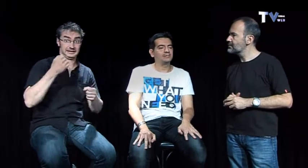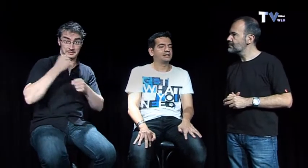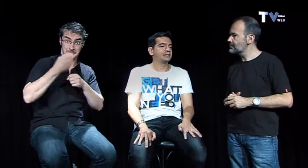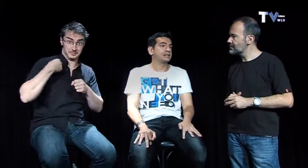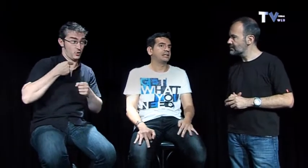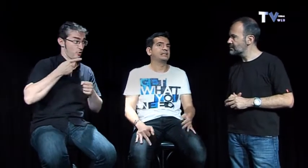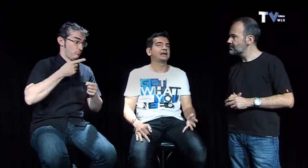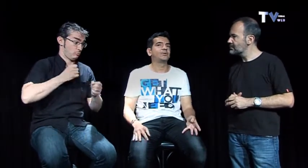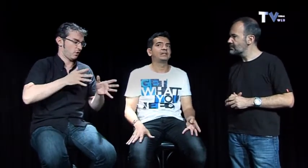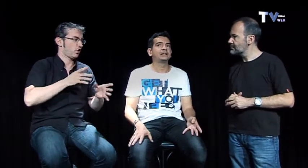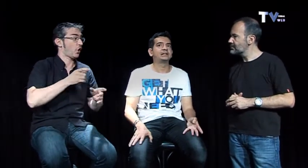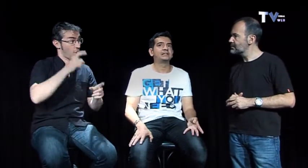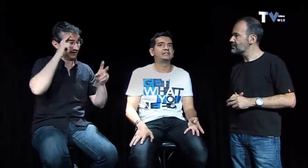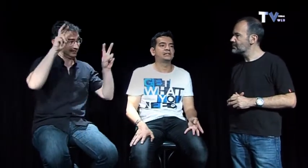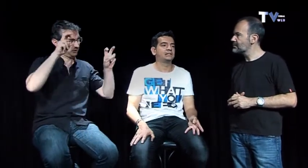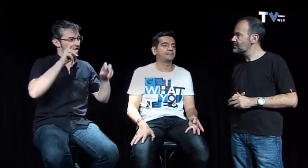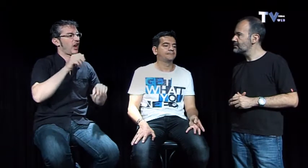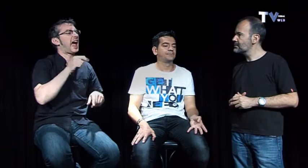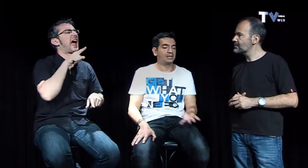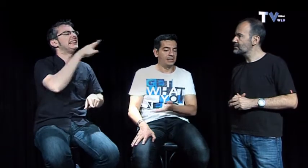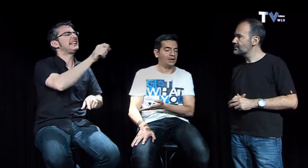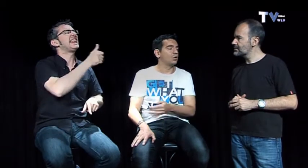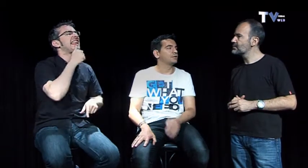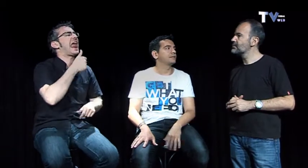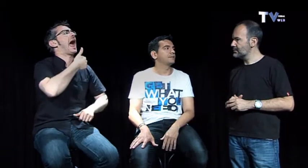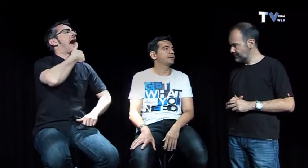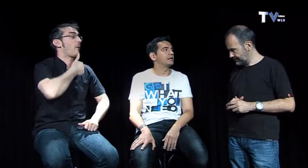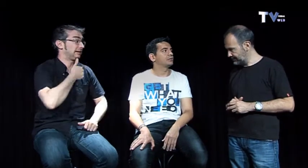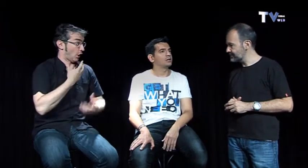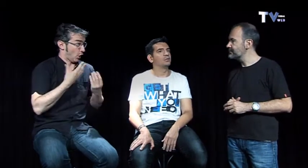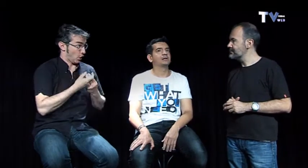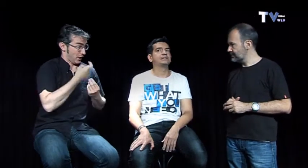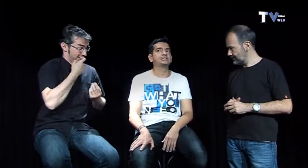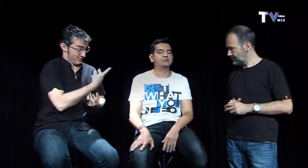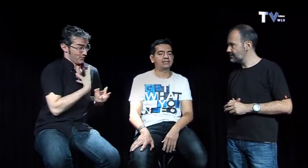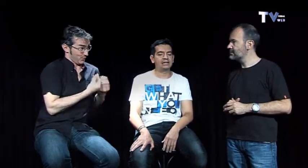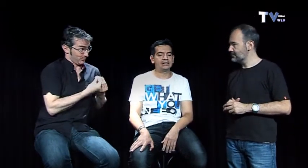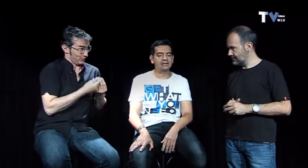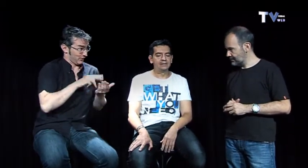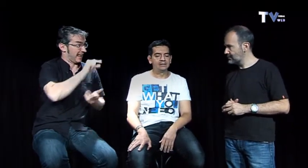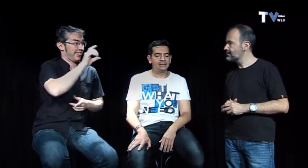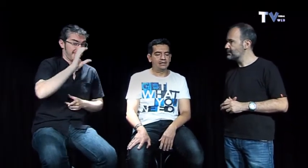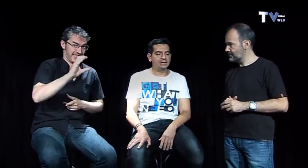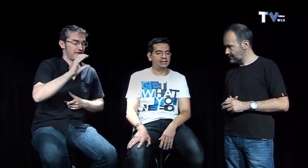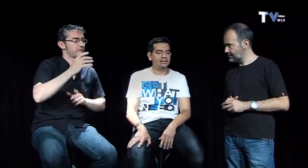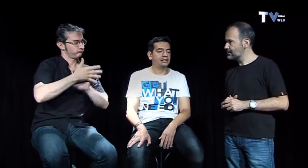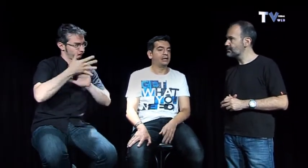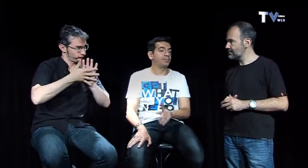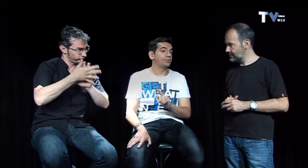llama Yatiquintahuanta que es el que hago con Enric con lengua de signos catalana Enric Pong